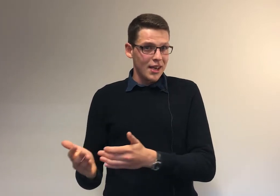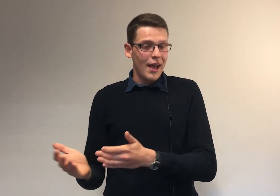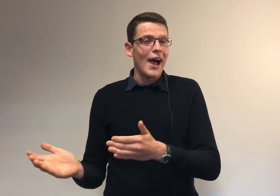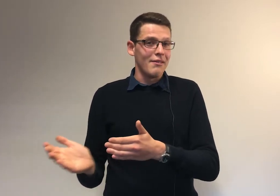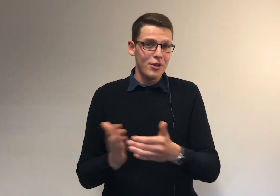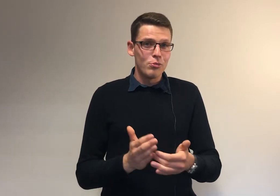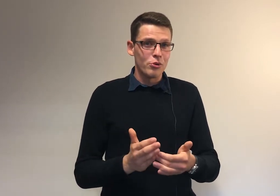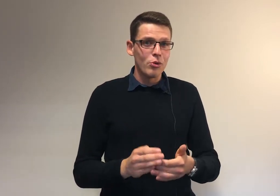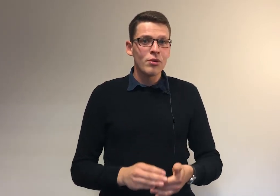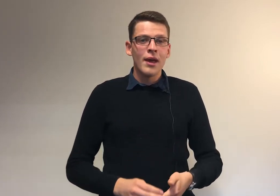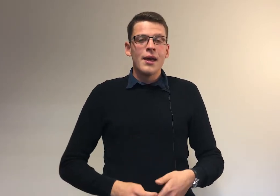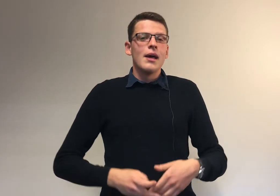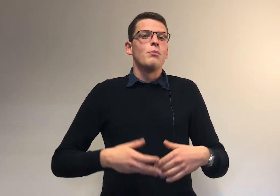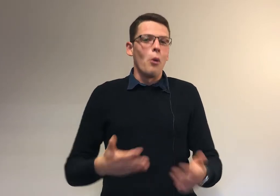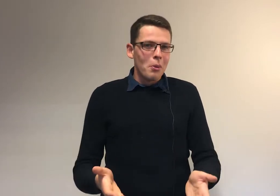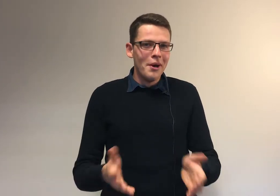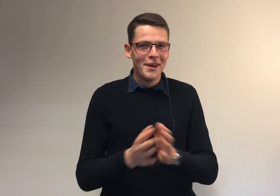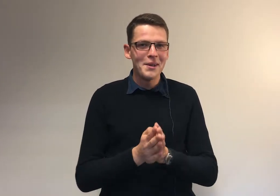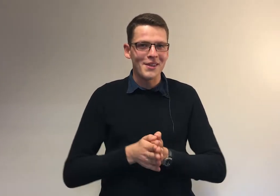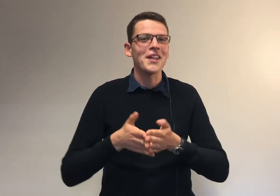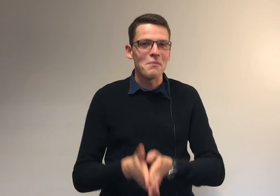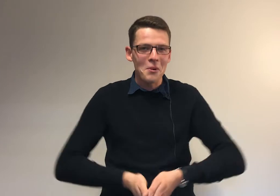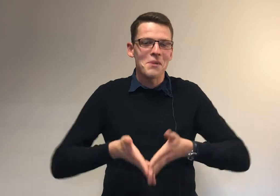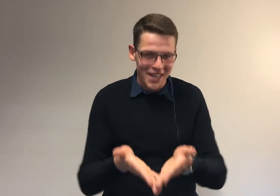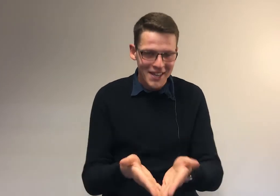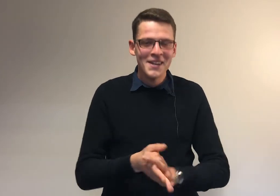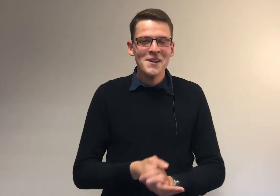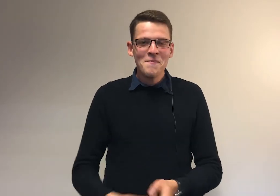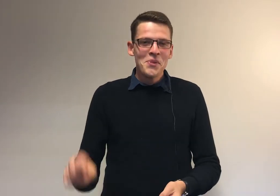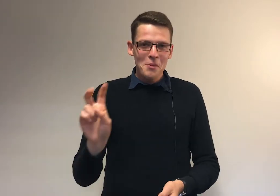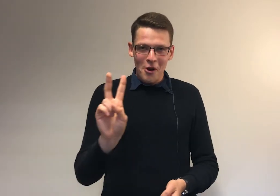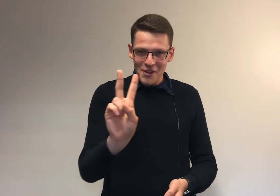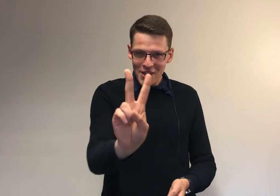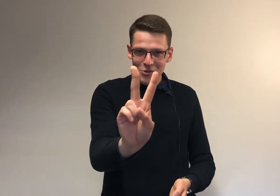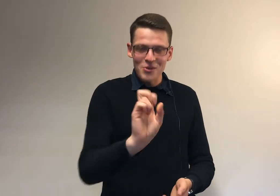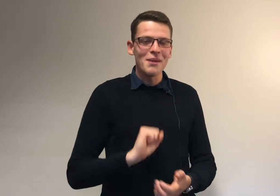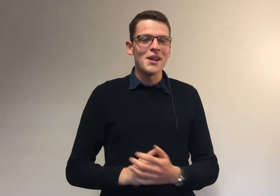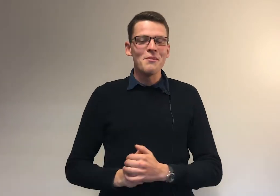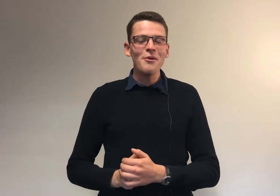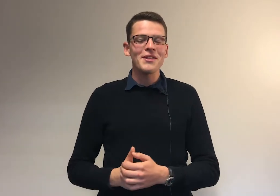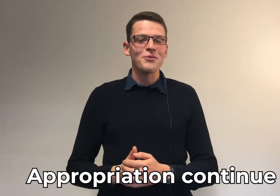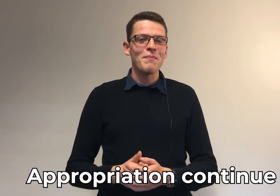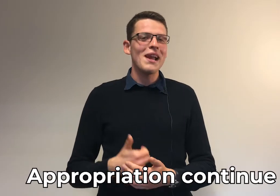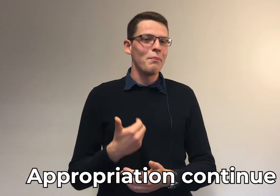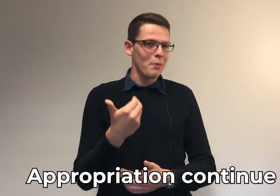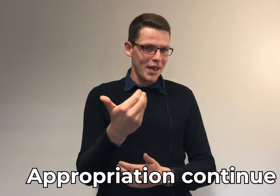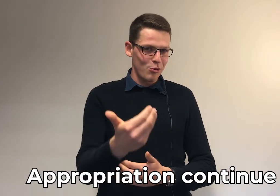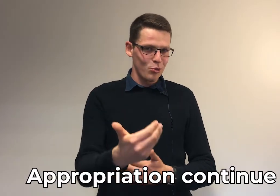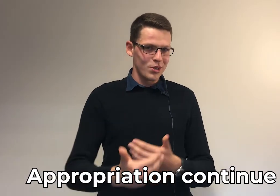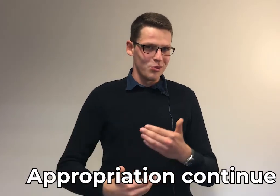-dire à la veille du blocus, bon, ça va être un peu compliqué. En effet, deuxième élément, c'est ce qu'on appelle l'appropriation continue.